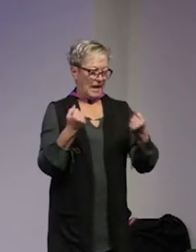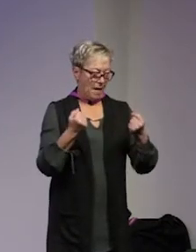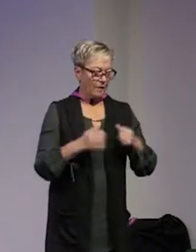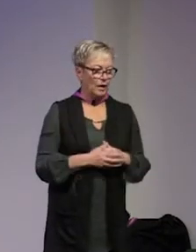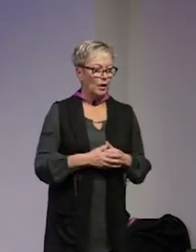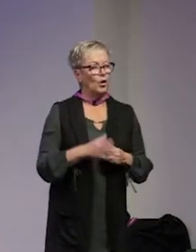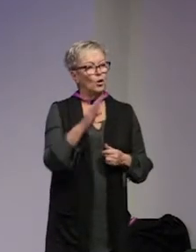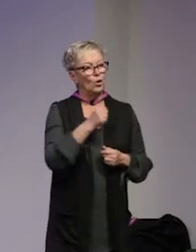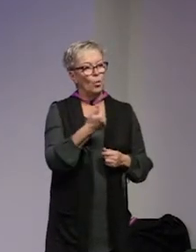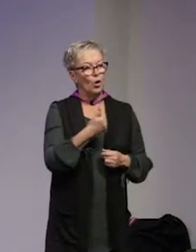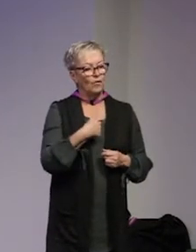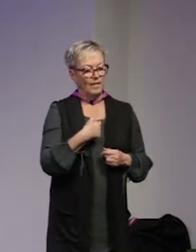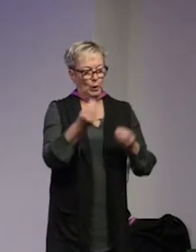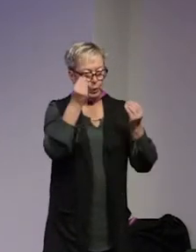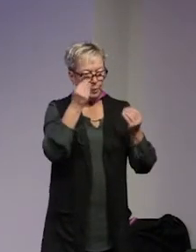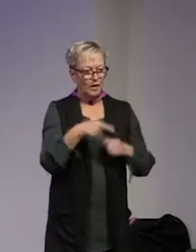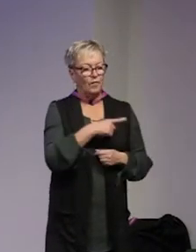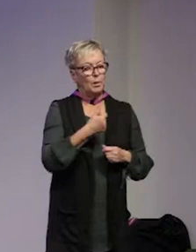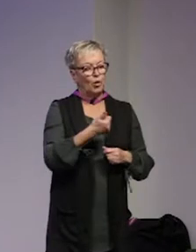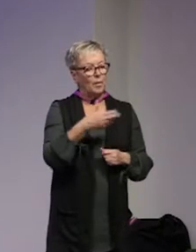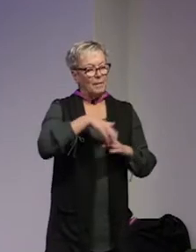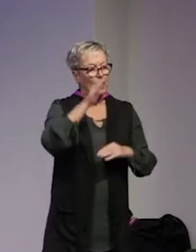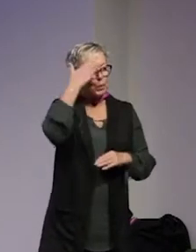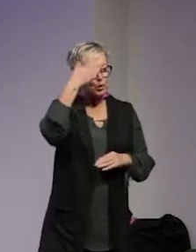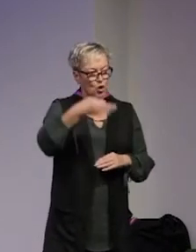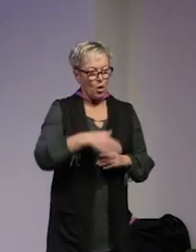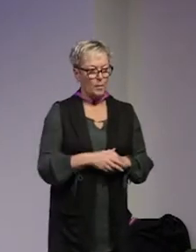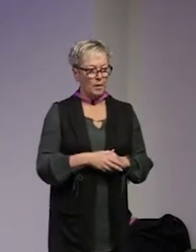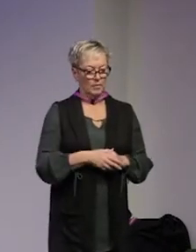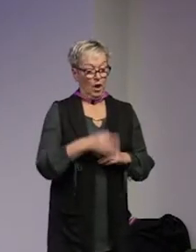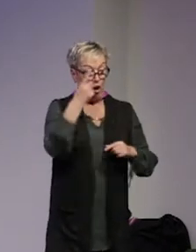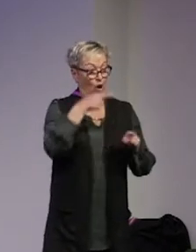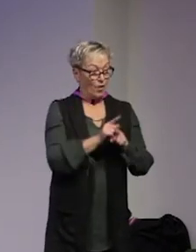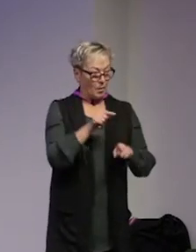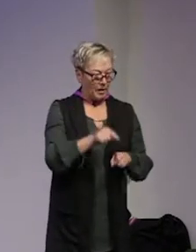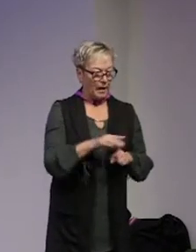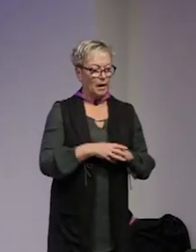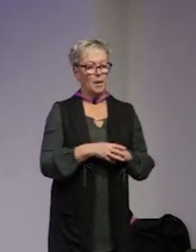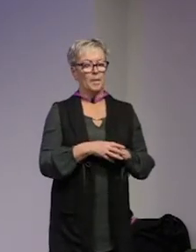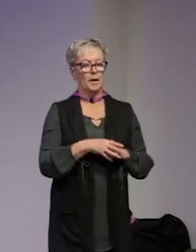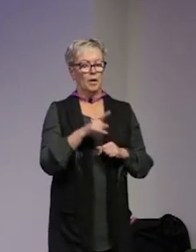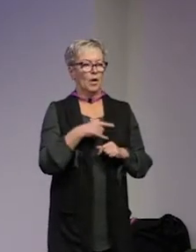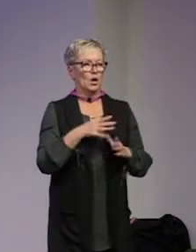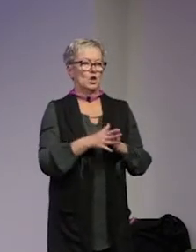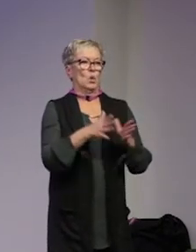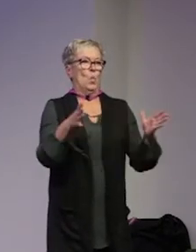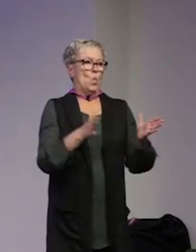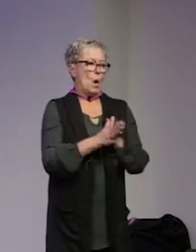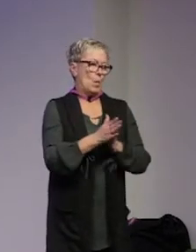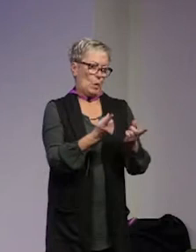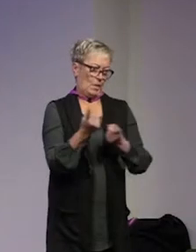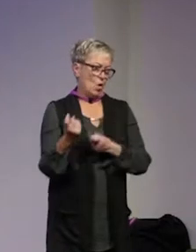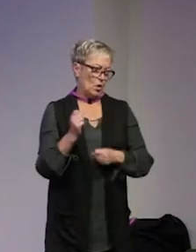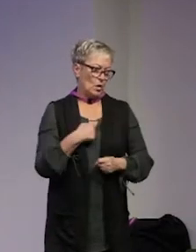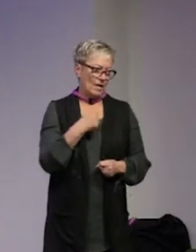då behöver vi mer utbildning vi behöver mer kunskap det är man överens om men där finns det också väldigt stora utmaningar skulle jag säga